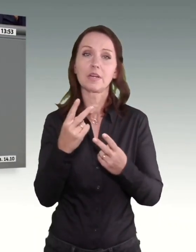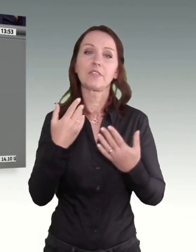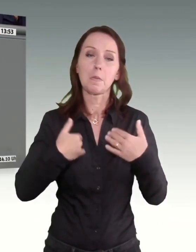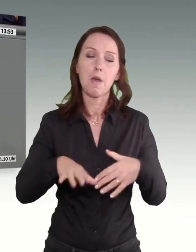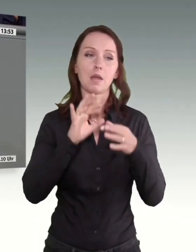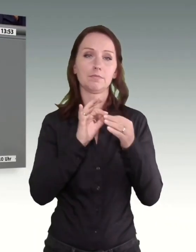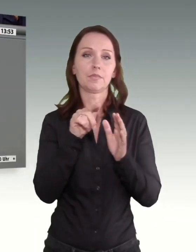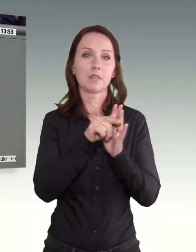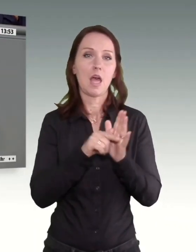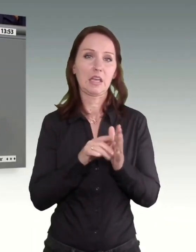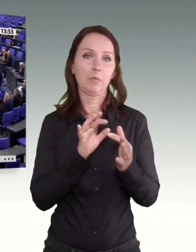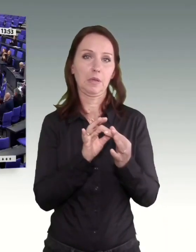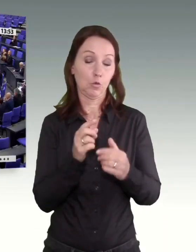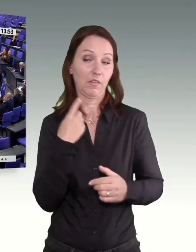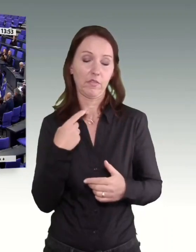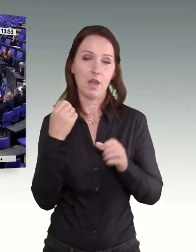einsetzen. Herzlichen Dank.